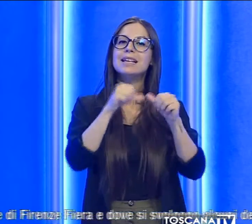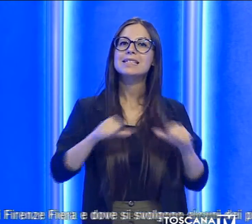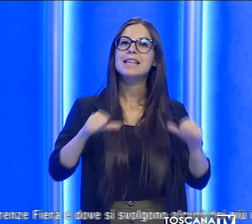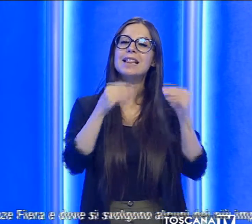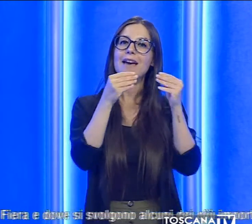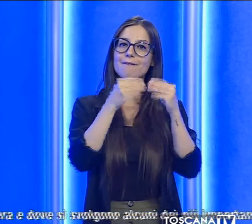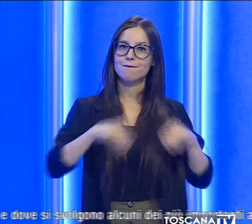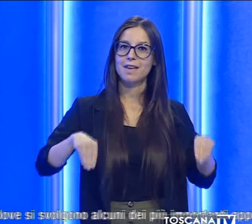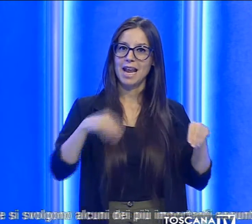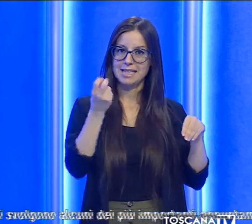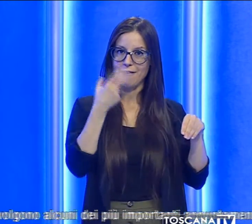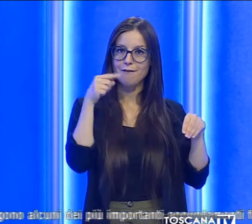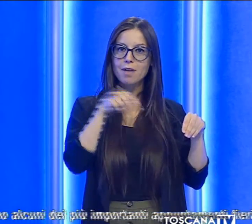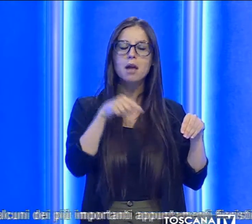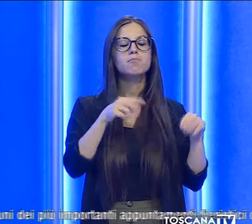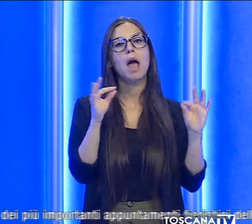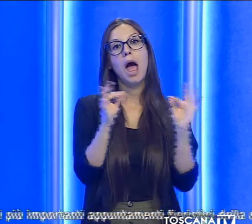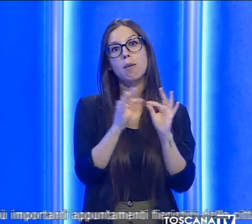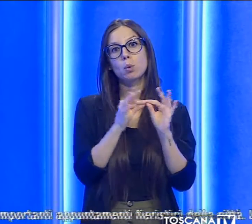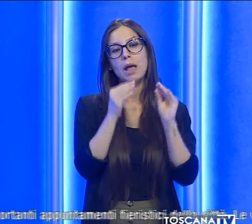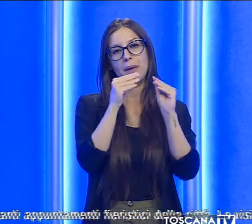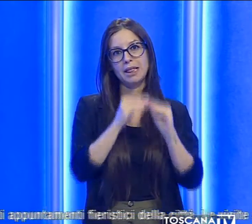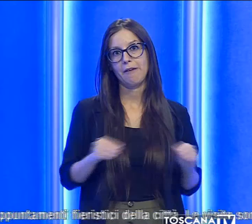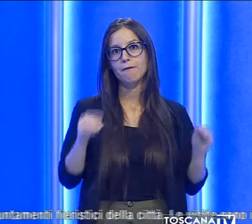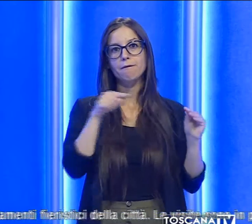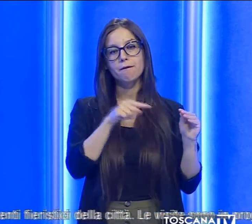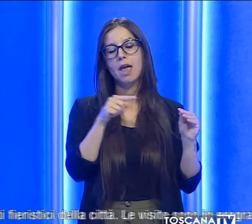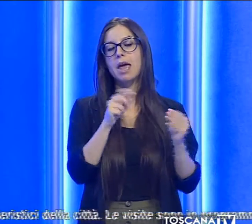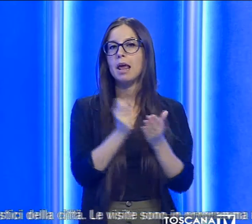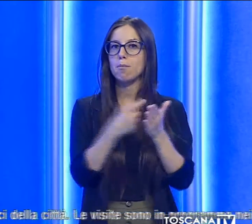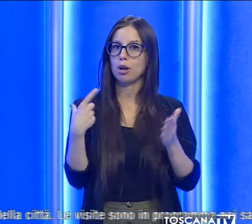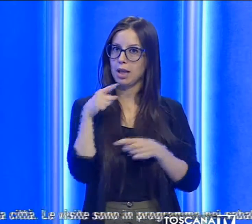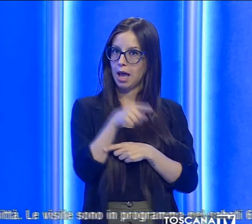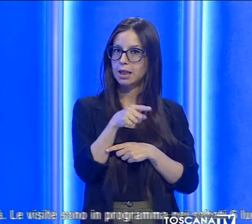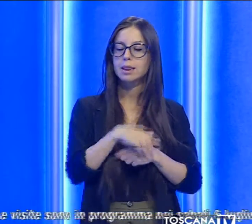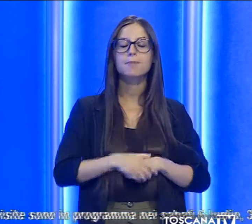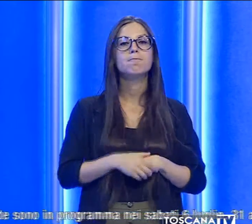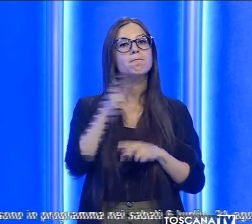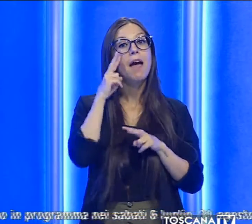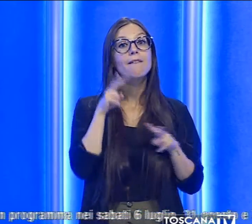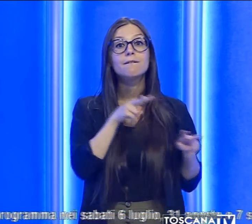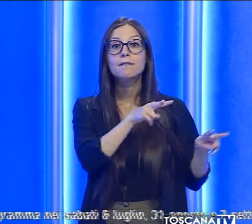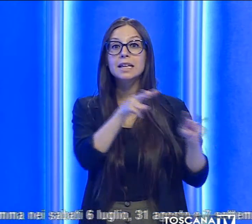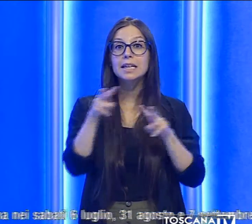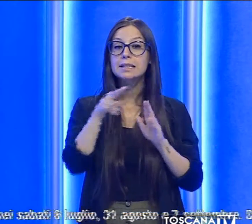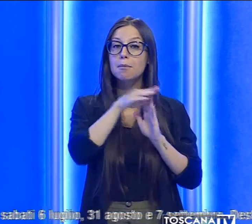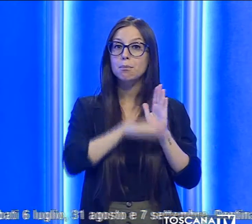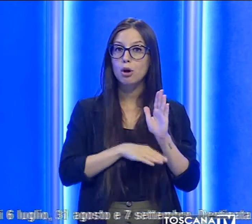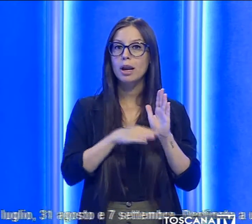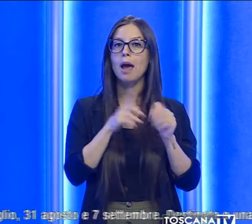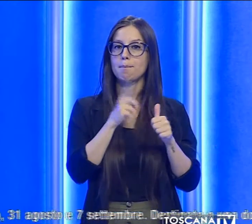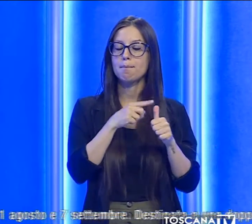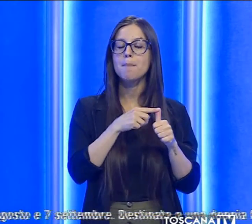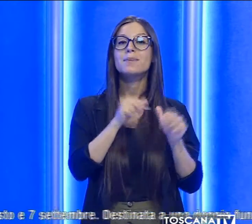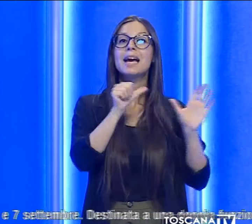appuntamenti fieristici della città. Le visite sono in programma nei sabati